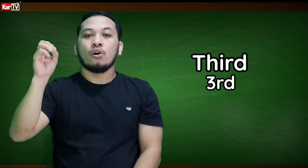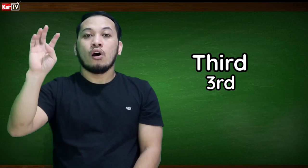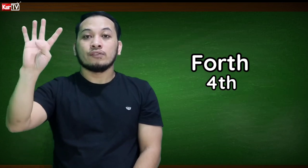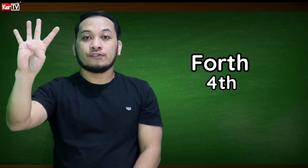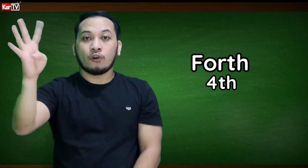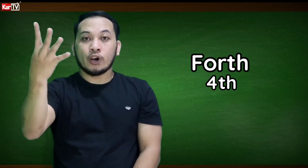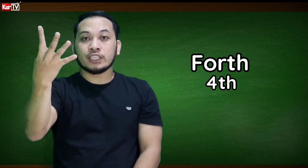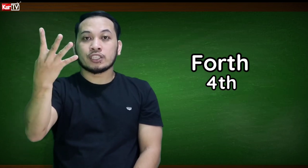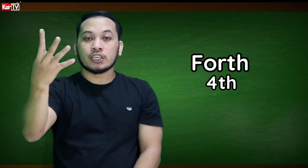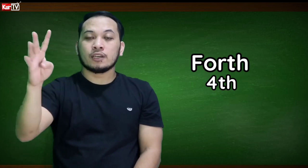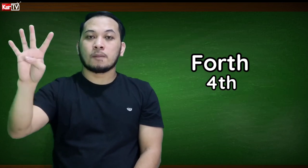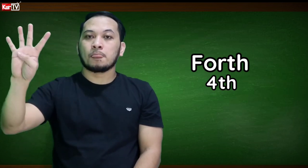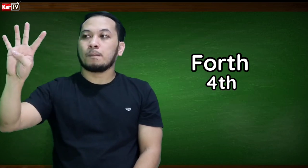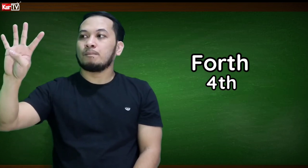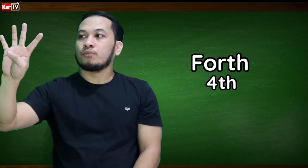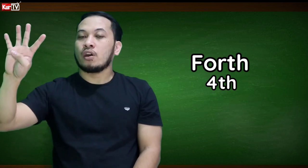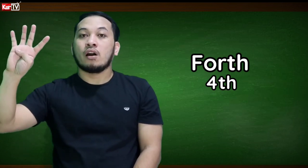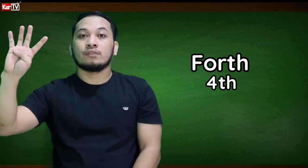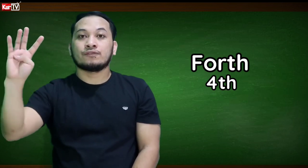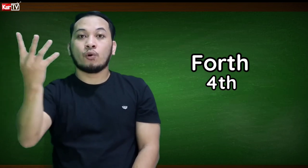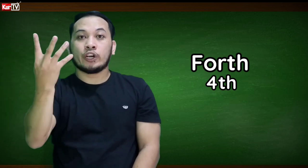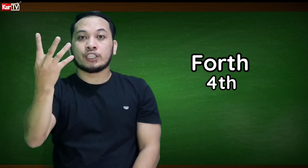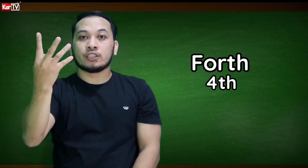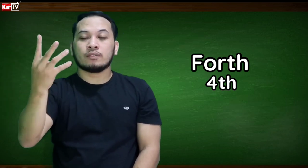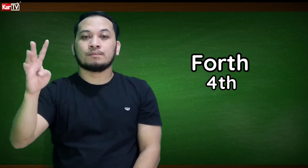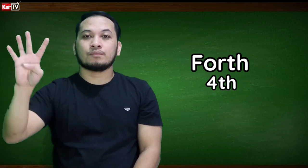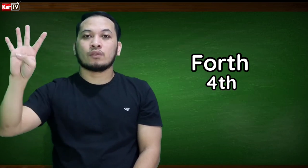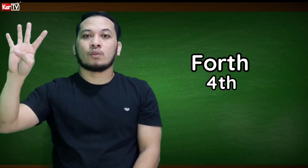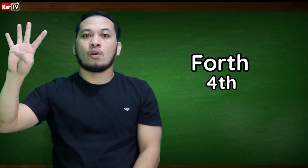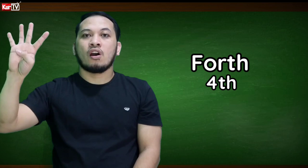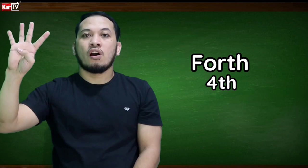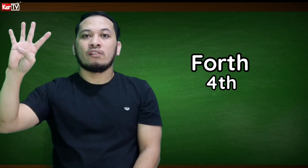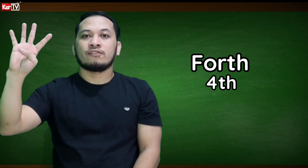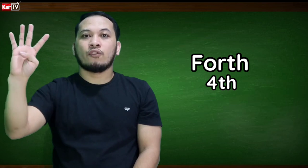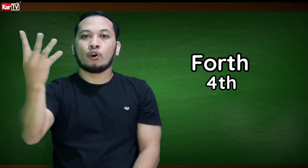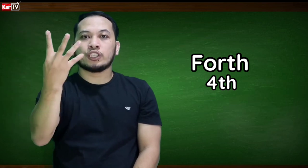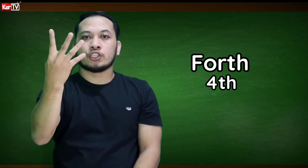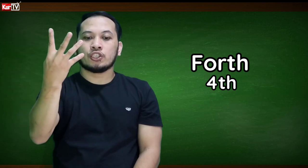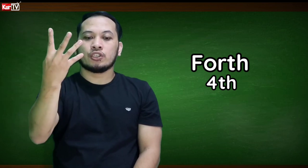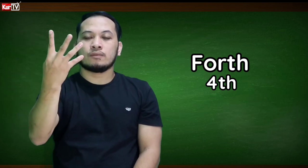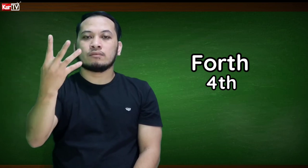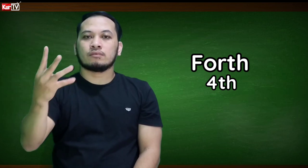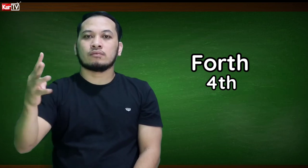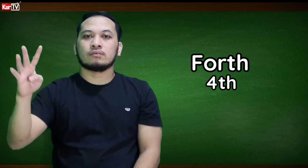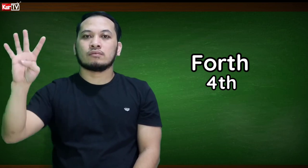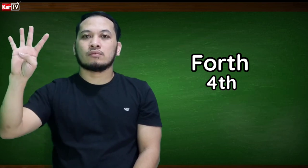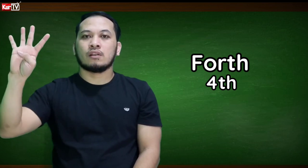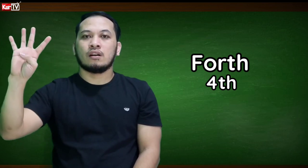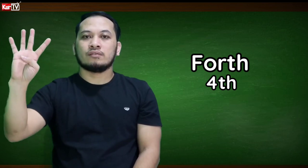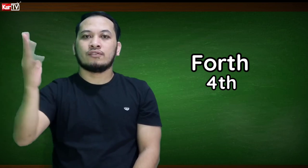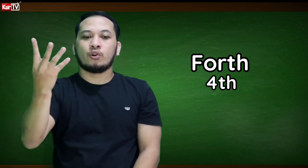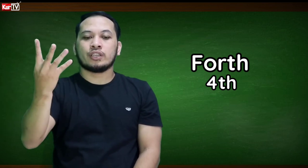Fourth. Fourth. Fourth. Fourth.